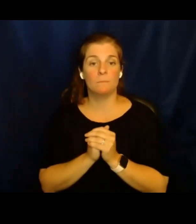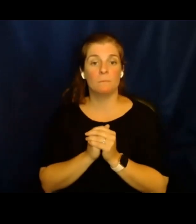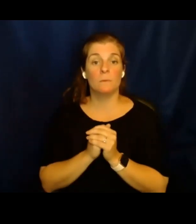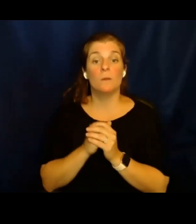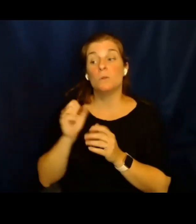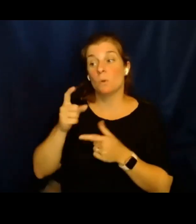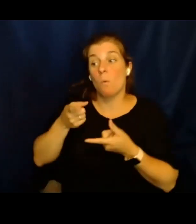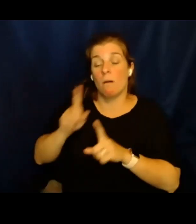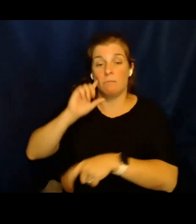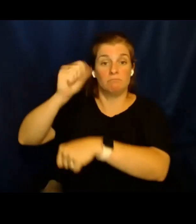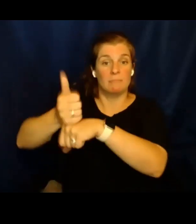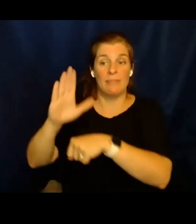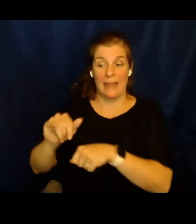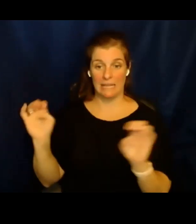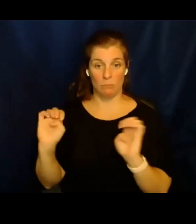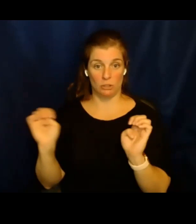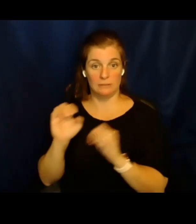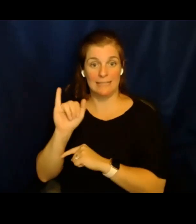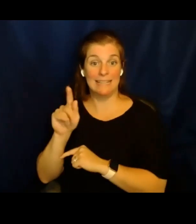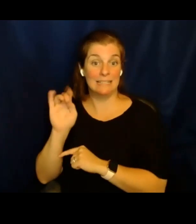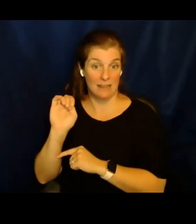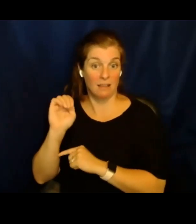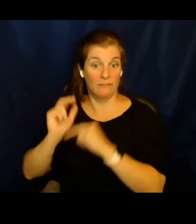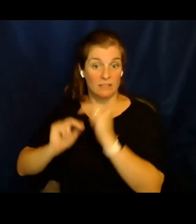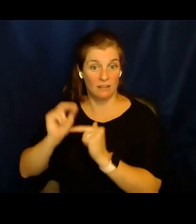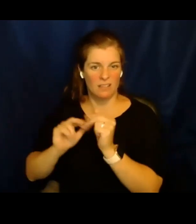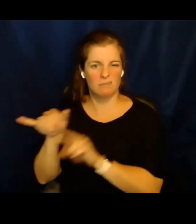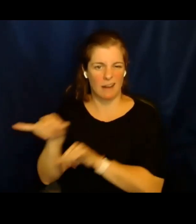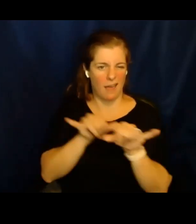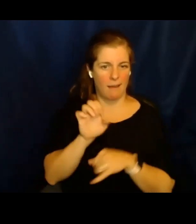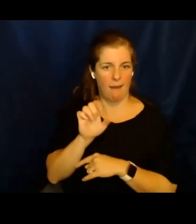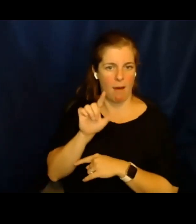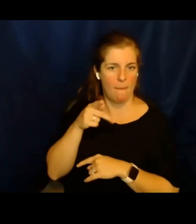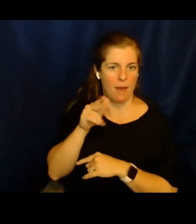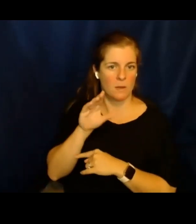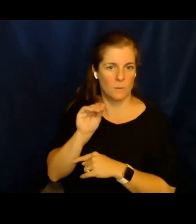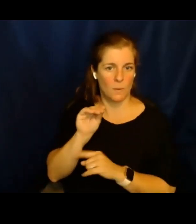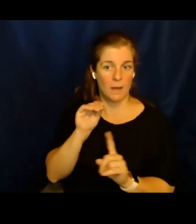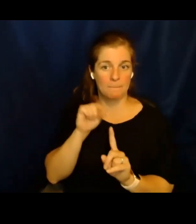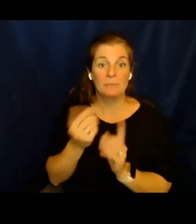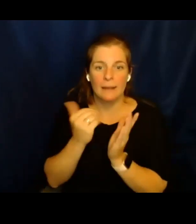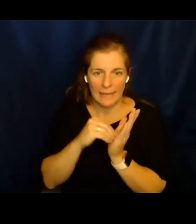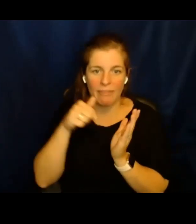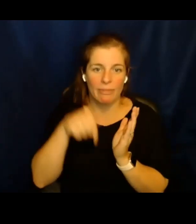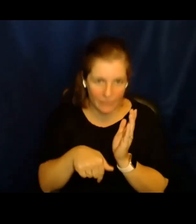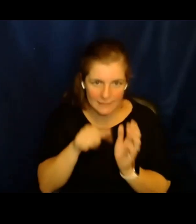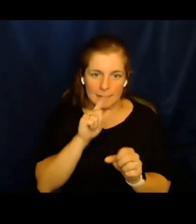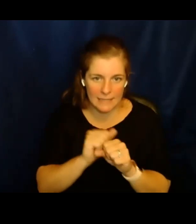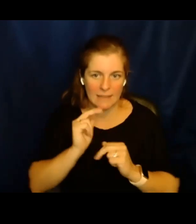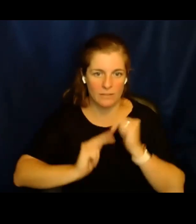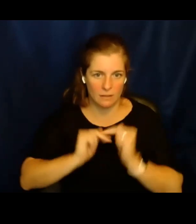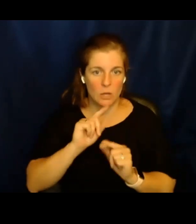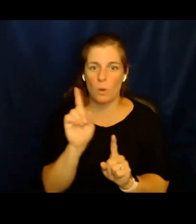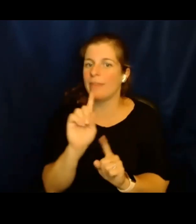establecer estos centros de detención de emergencia en El Paso, que han, digo, repito,